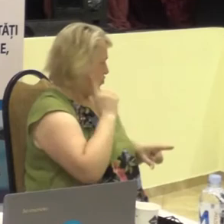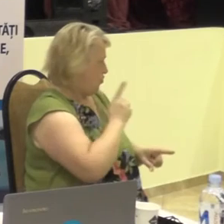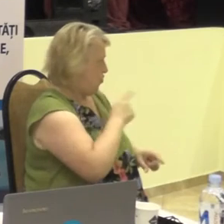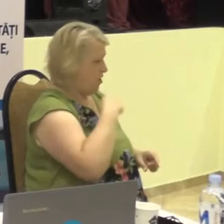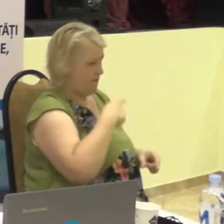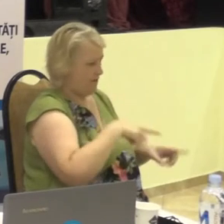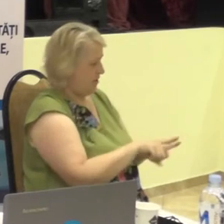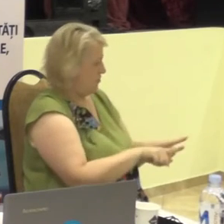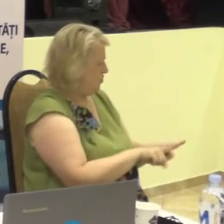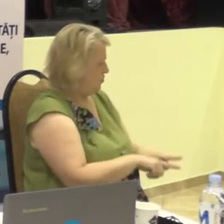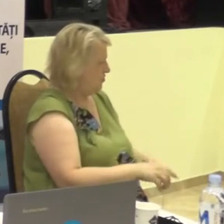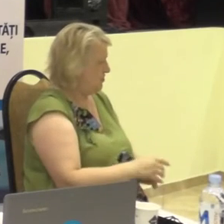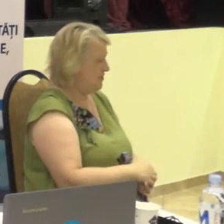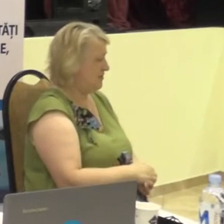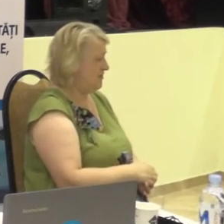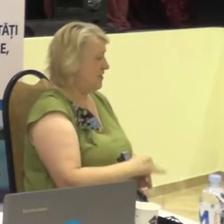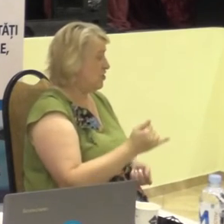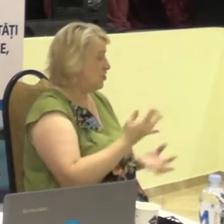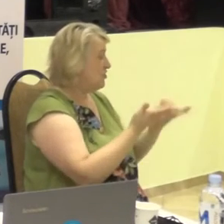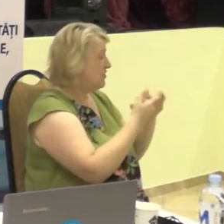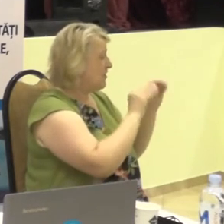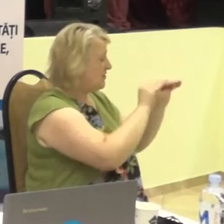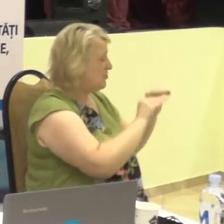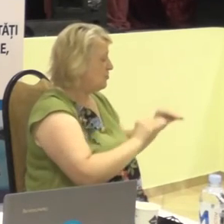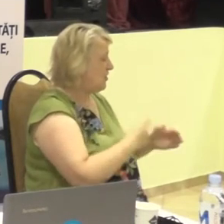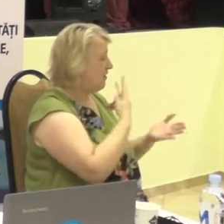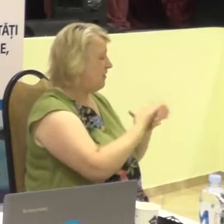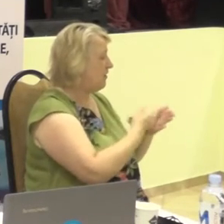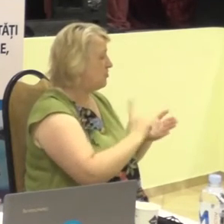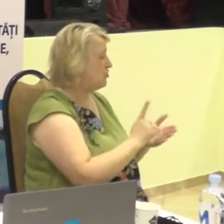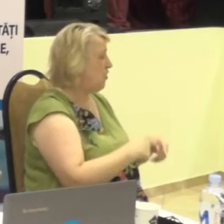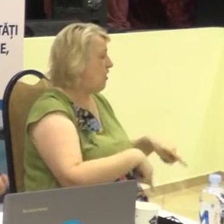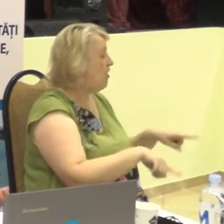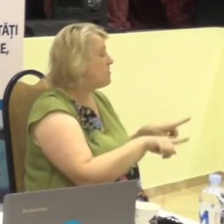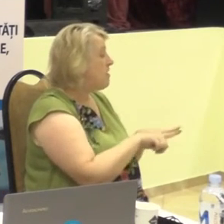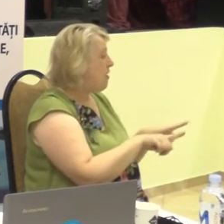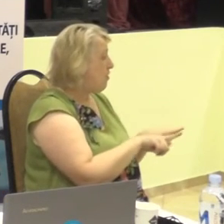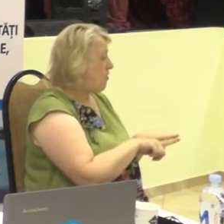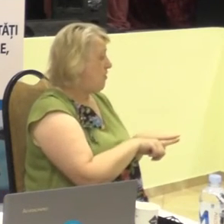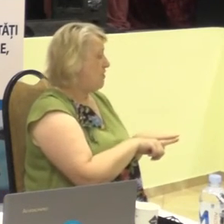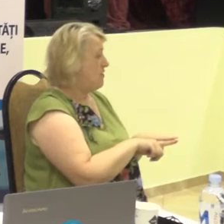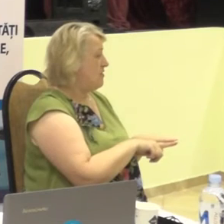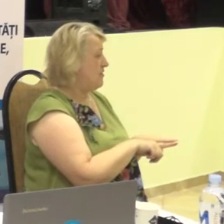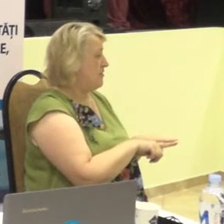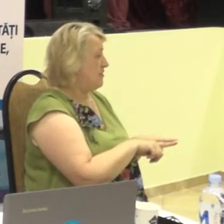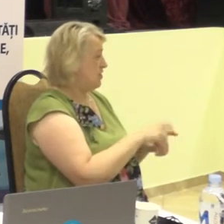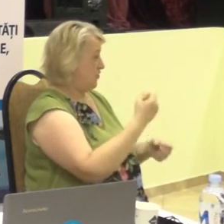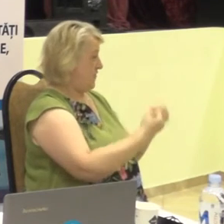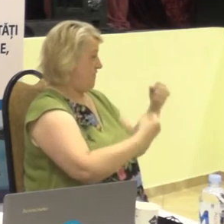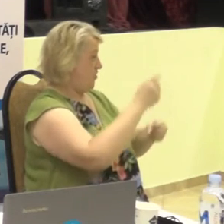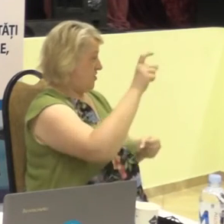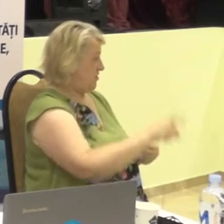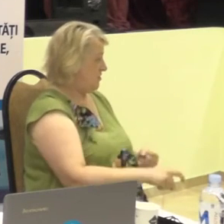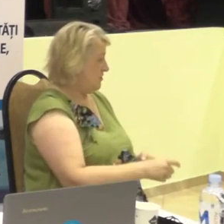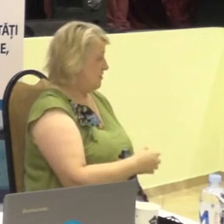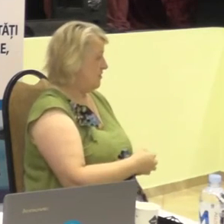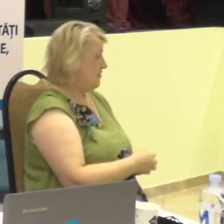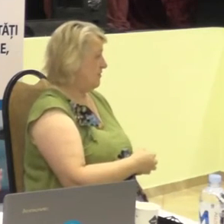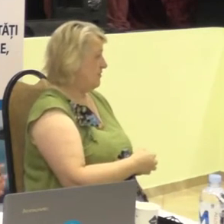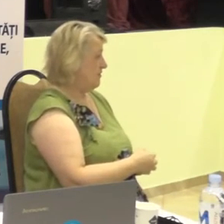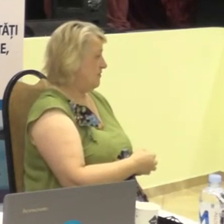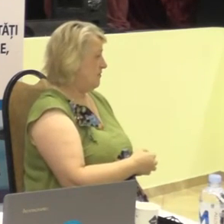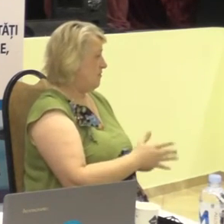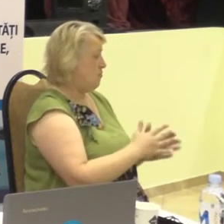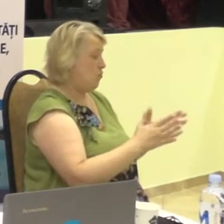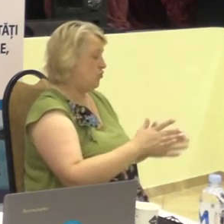Și datele statistici arată că un așa fel de șofer mai